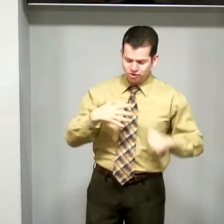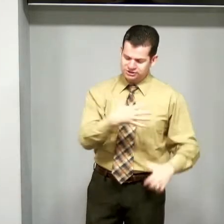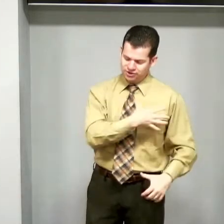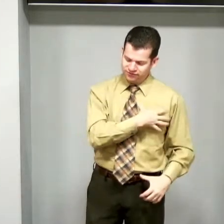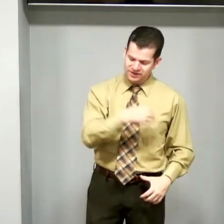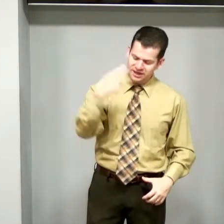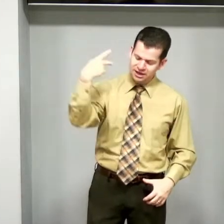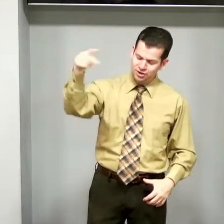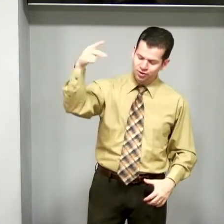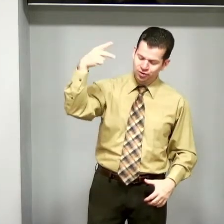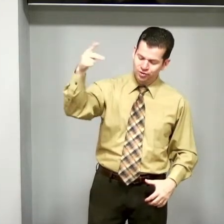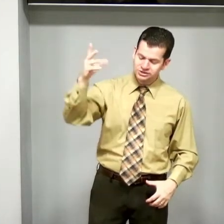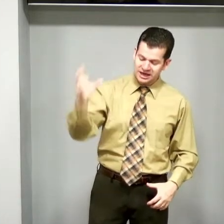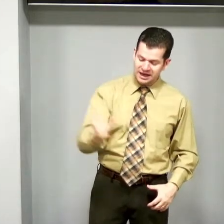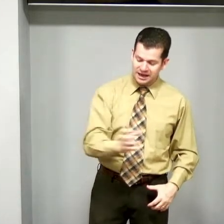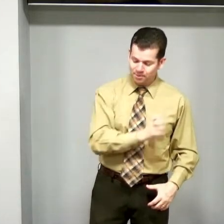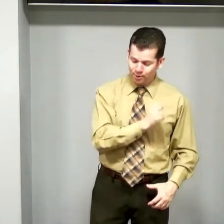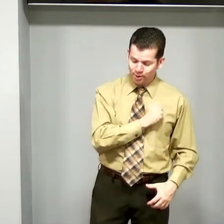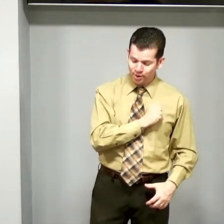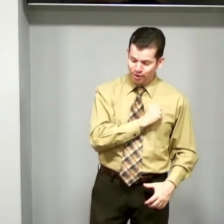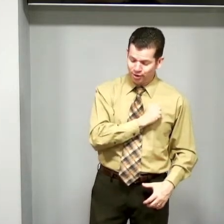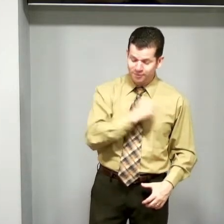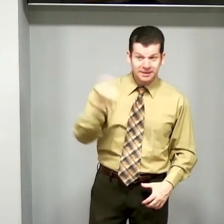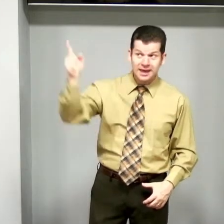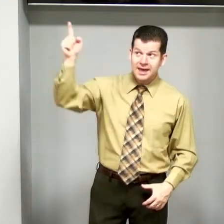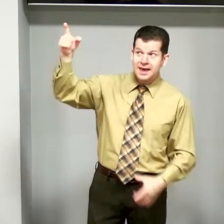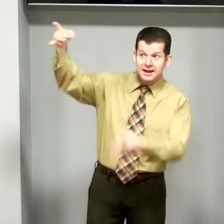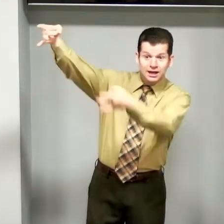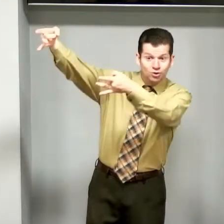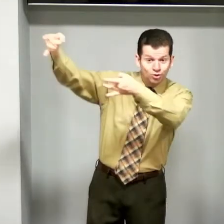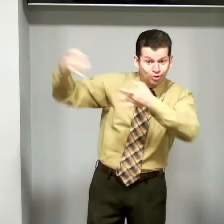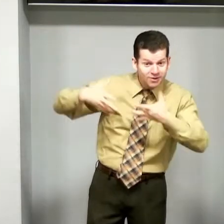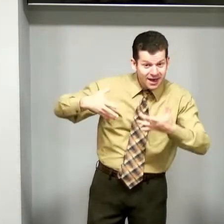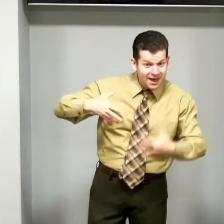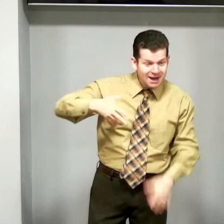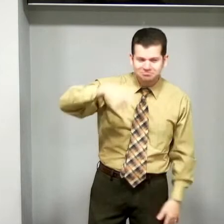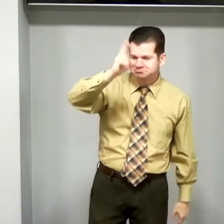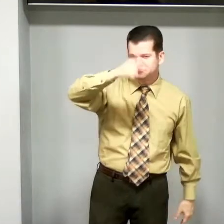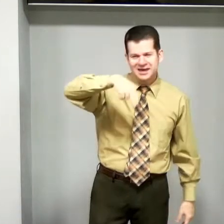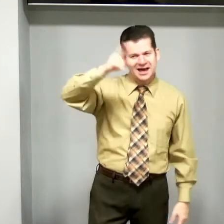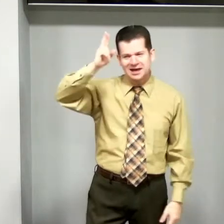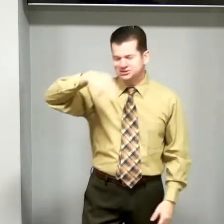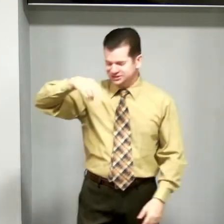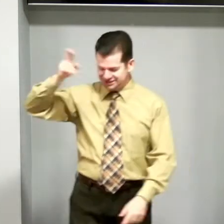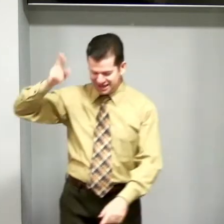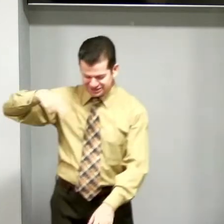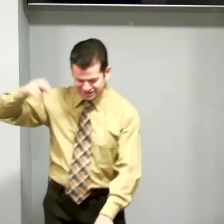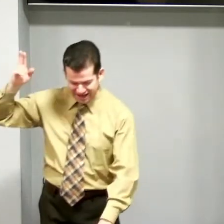seu filho de amor, ele nunca me há de deixar.